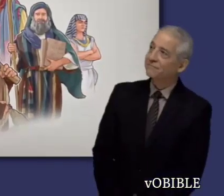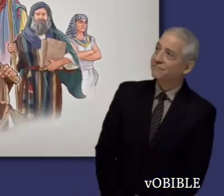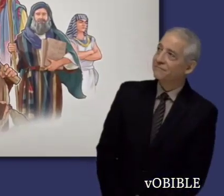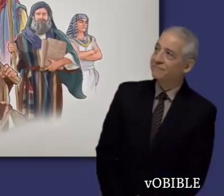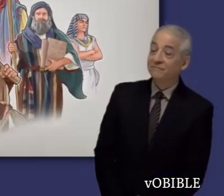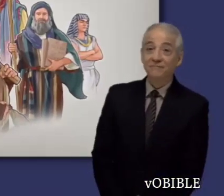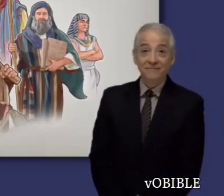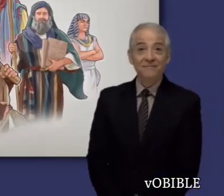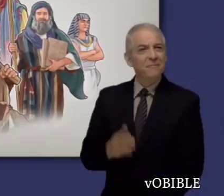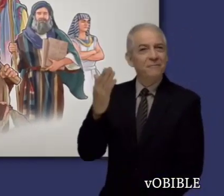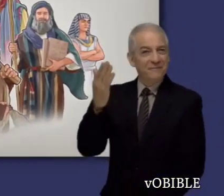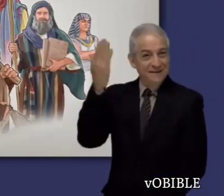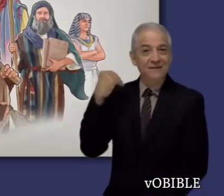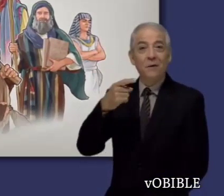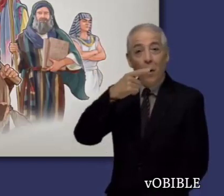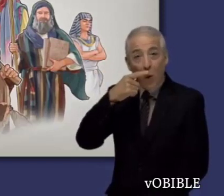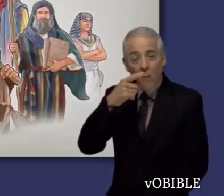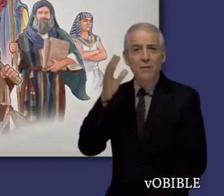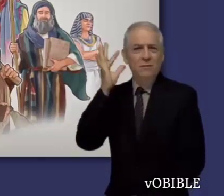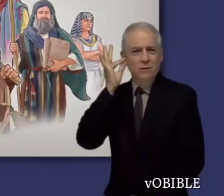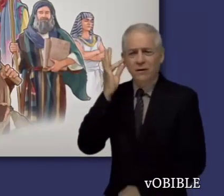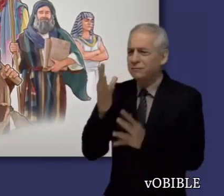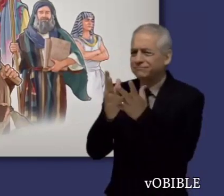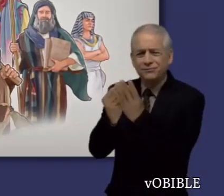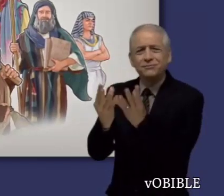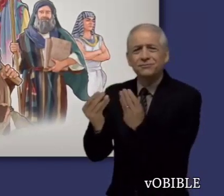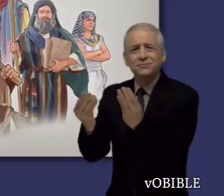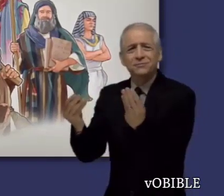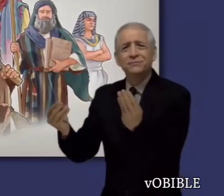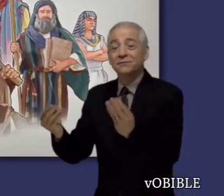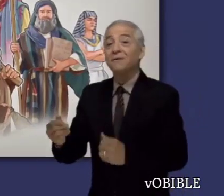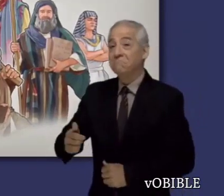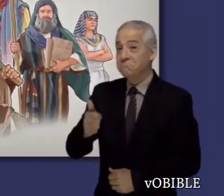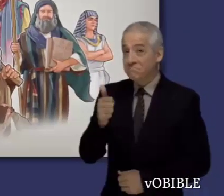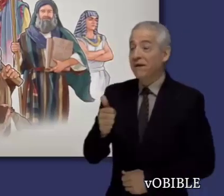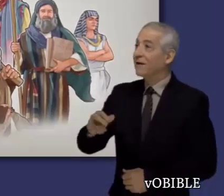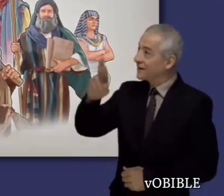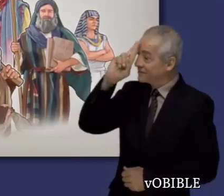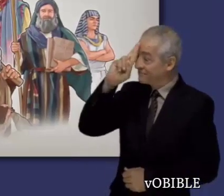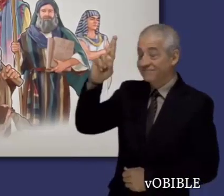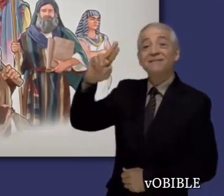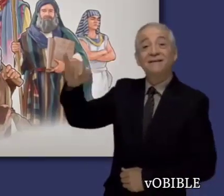capítulo 12, Pablo dice que estos hombres y mujeres valerosos forman una gran nube de testigos.